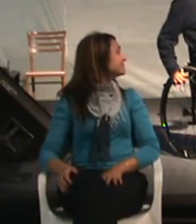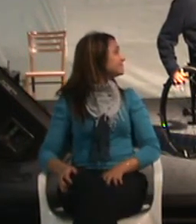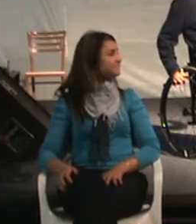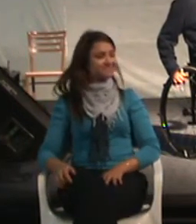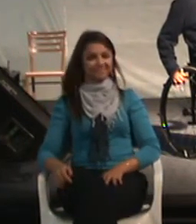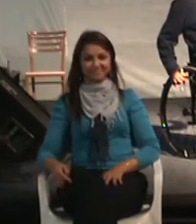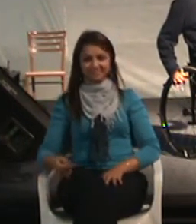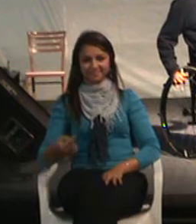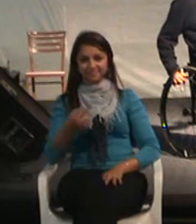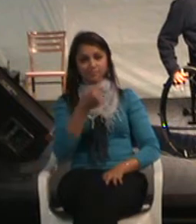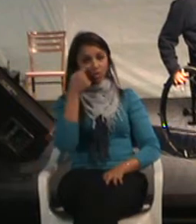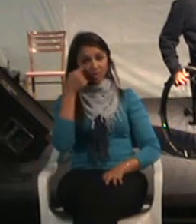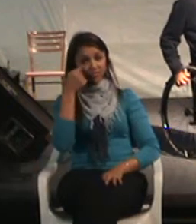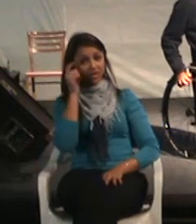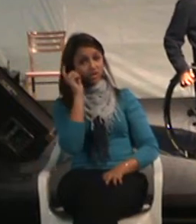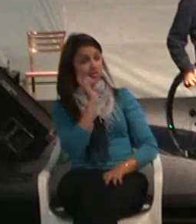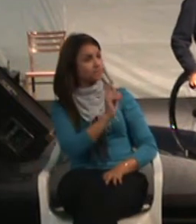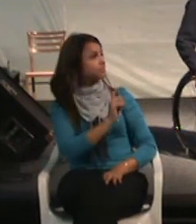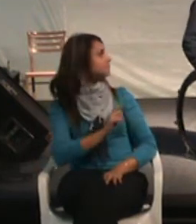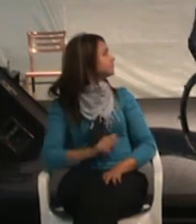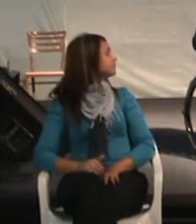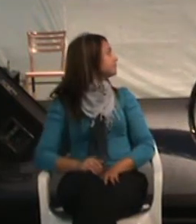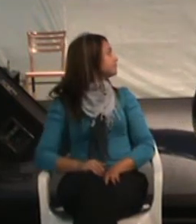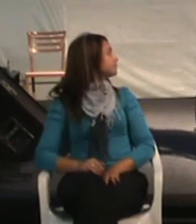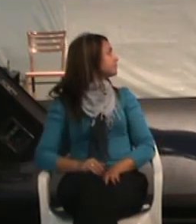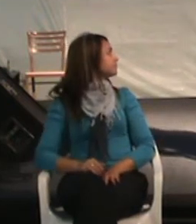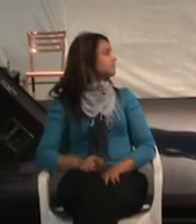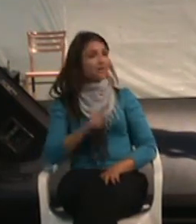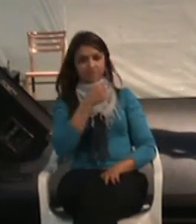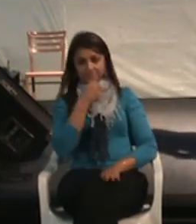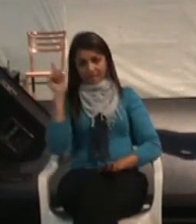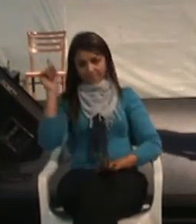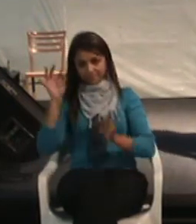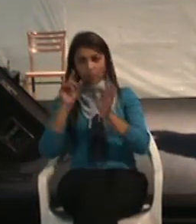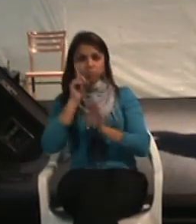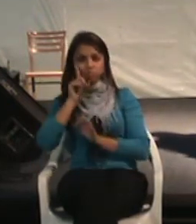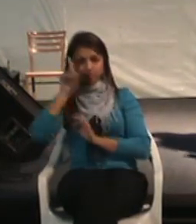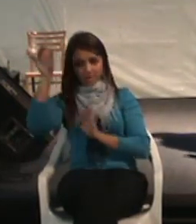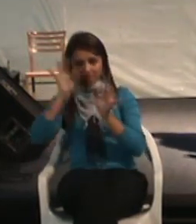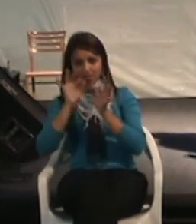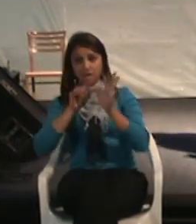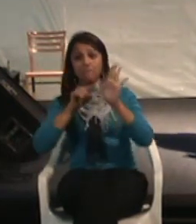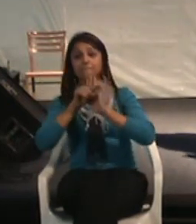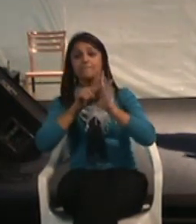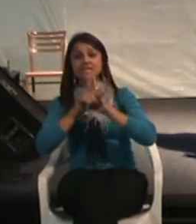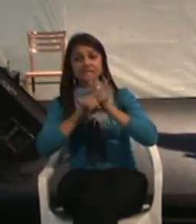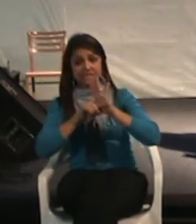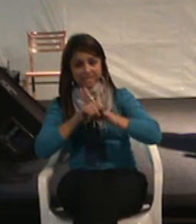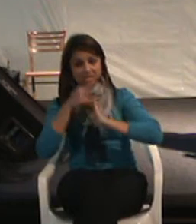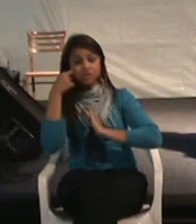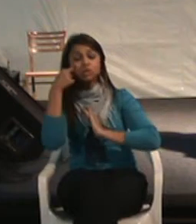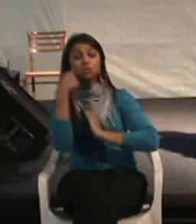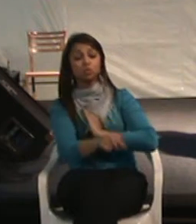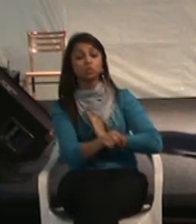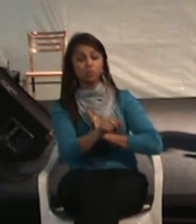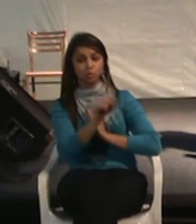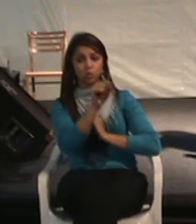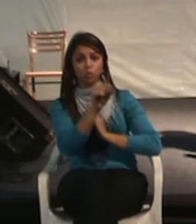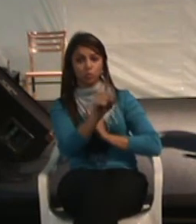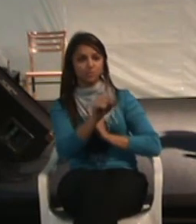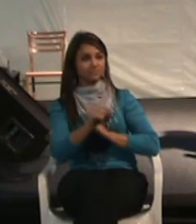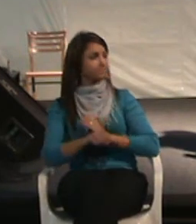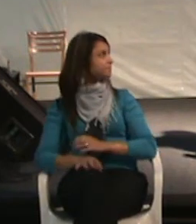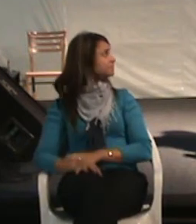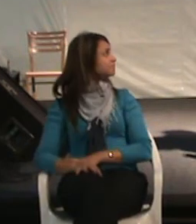Vocês vejam que interessante. Eles fizeram uma pesquisa. Estados Unidos. descobriram que, olha